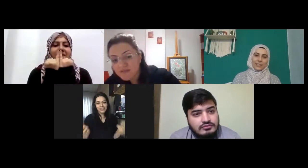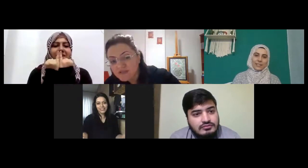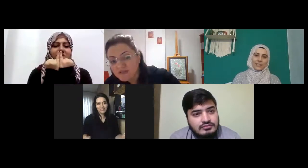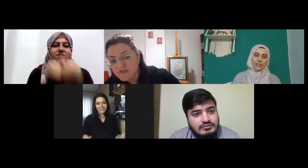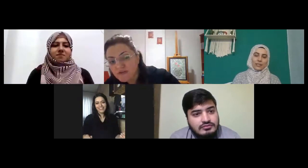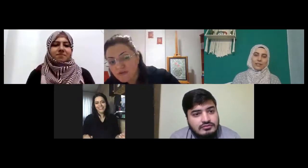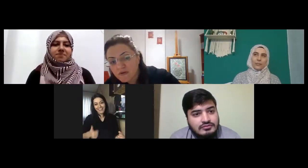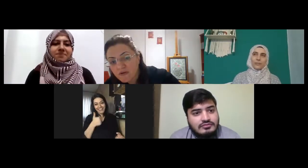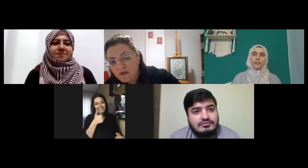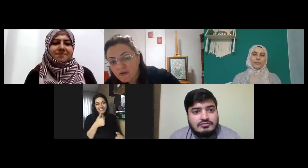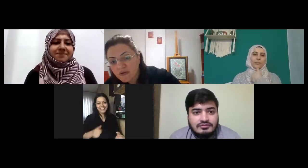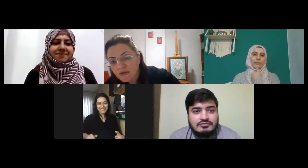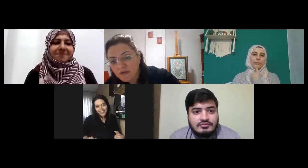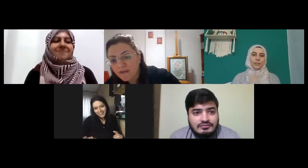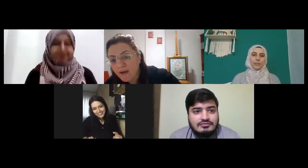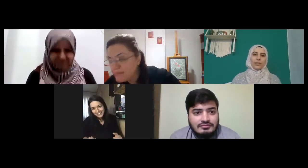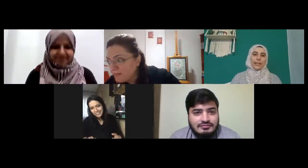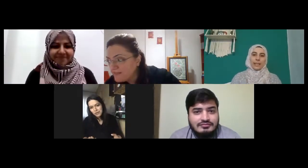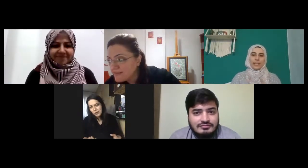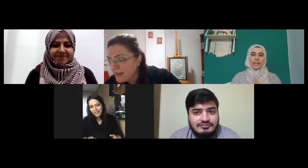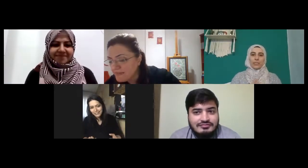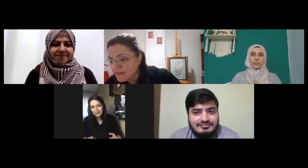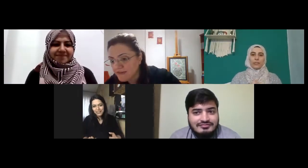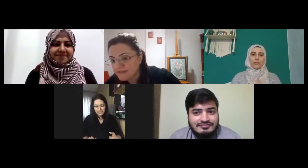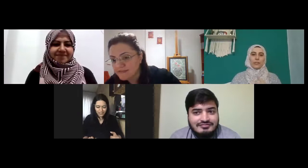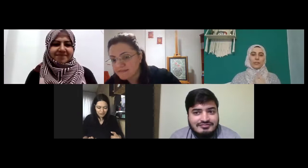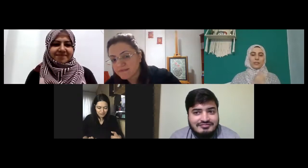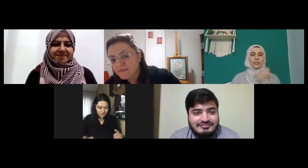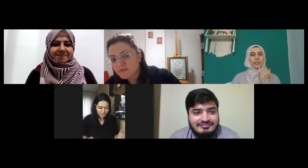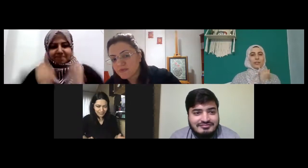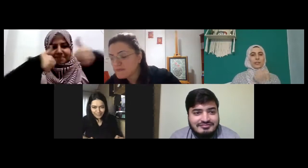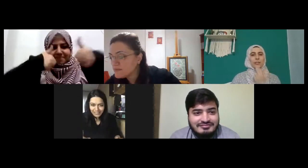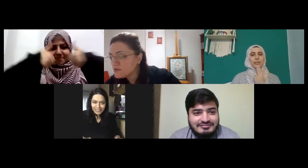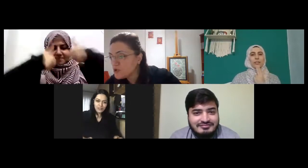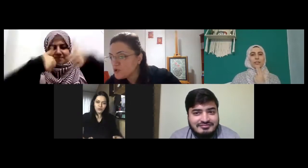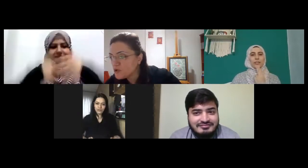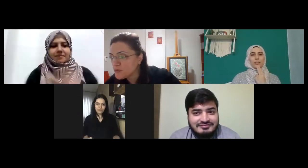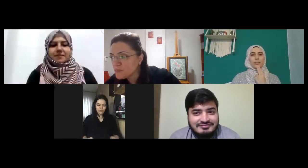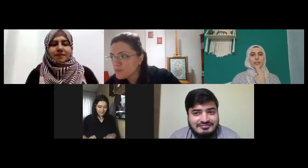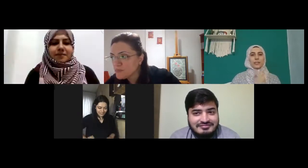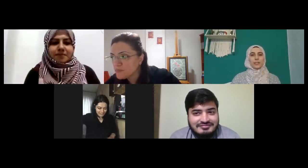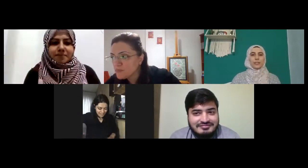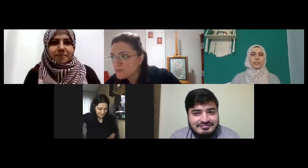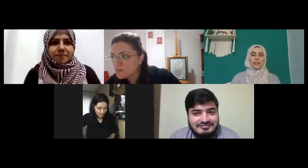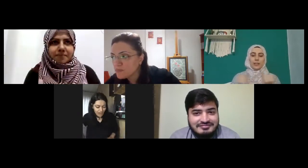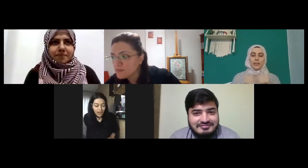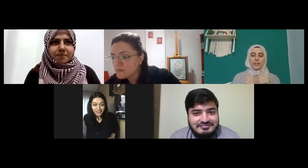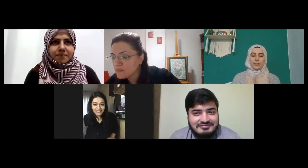evet harika yönlendirmeyle şeyle mimikle çözeceğiz bu işi harikasınız Zeynep aylara